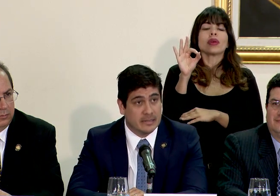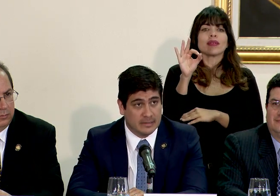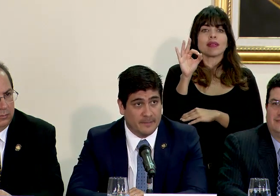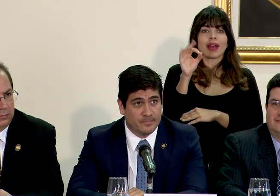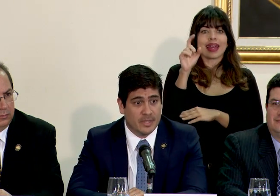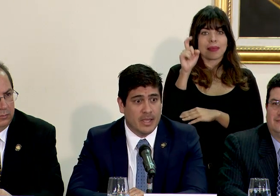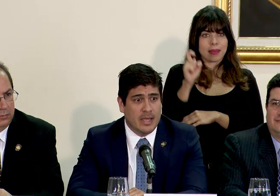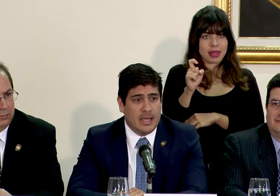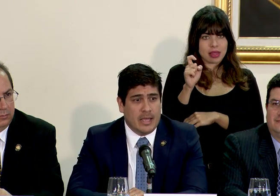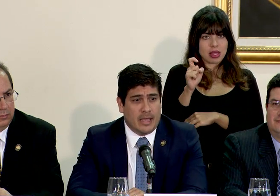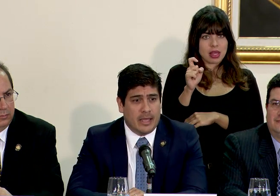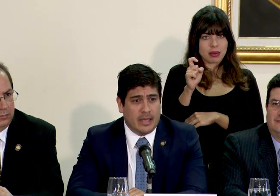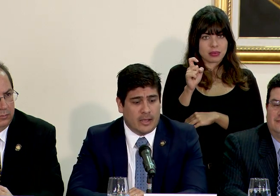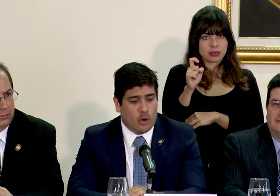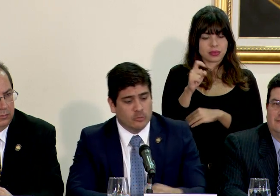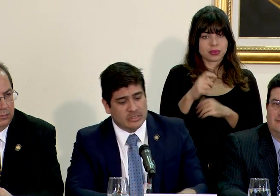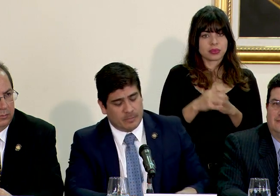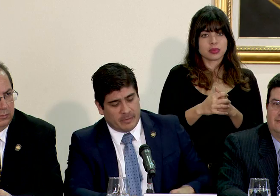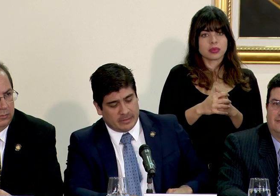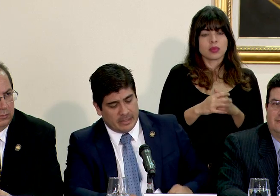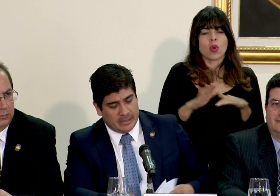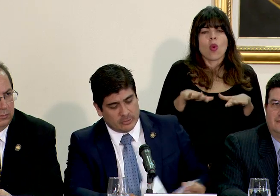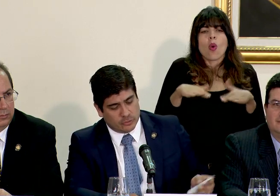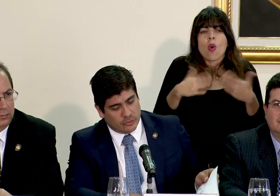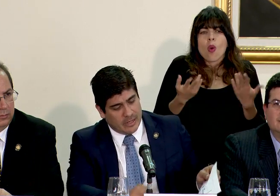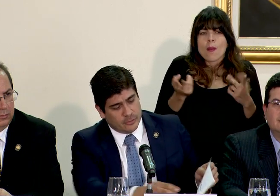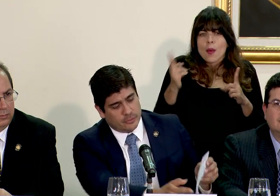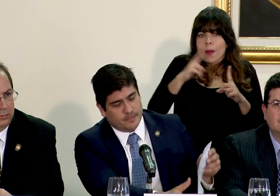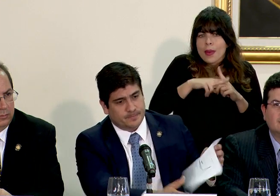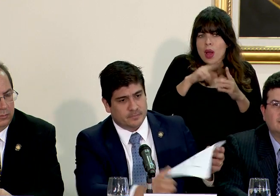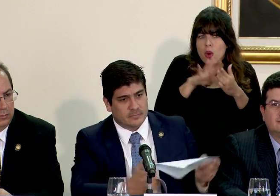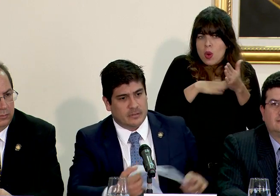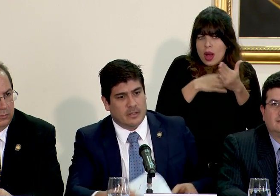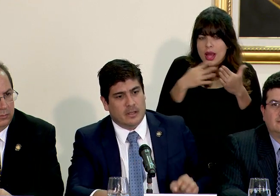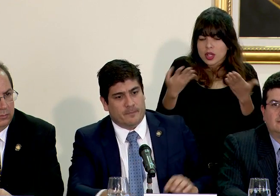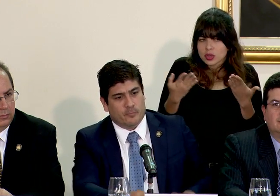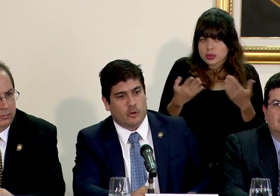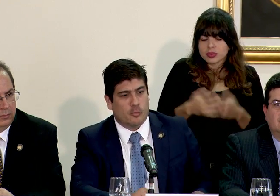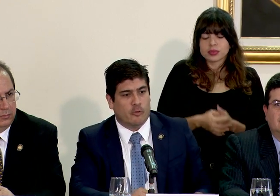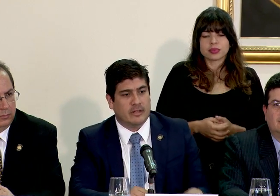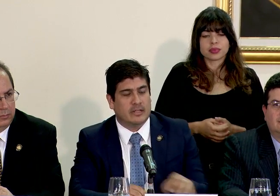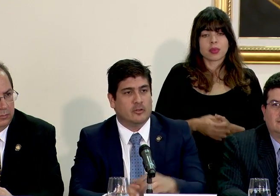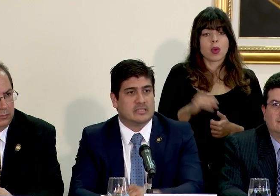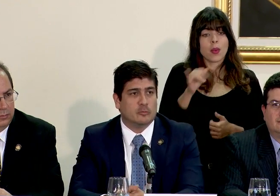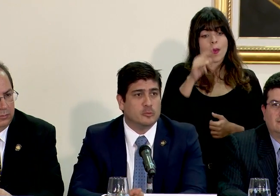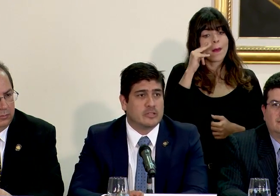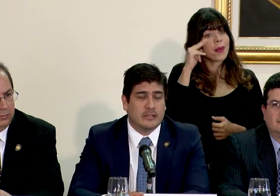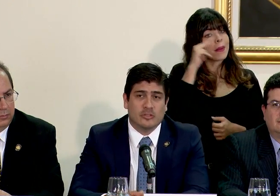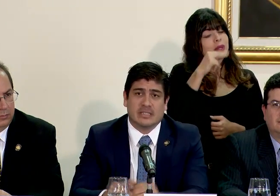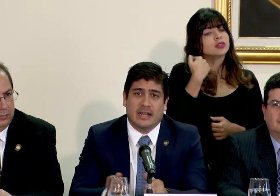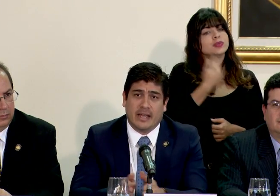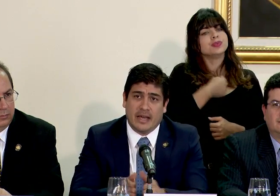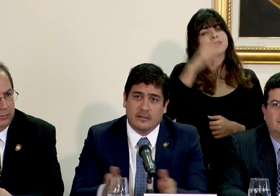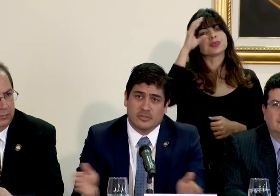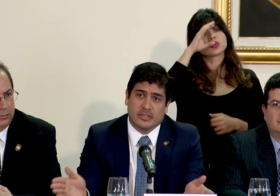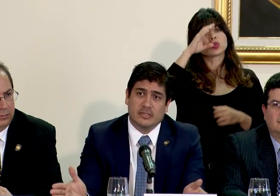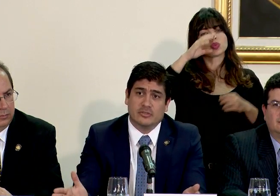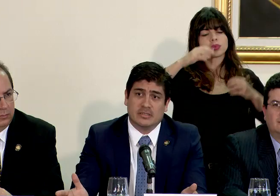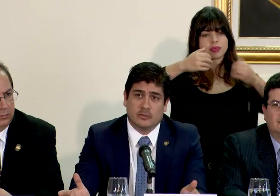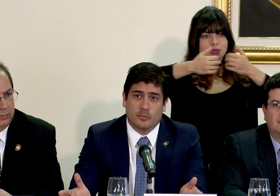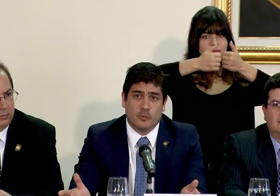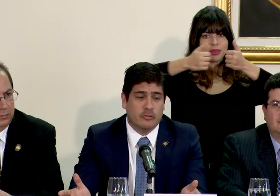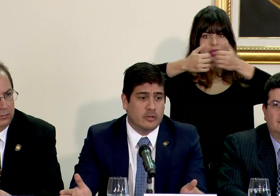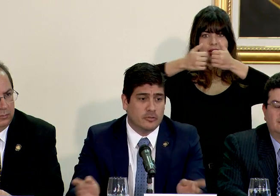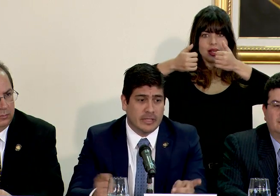treinta. ¿Cómo se implementarían estos horarios? Bueno, como ven, lo que estamos buscando es alejar los